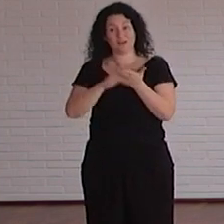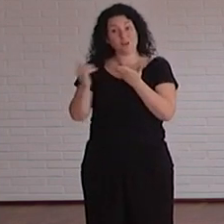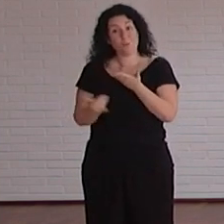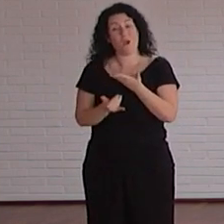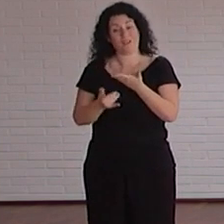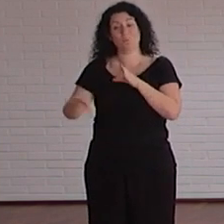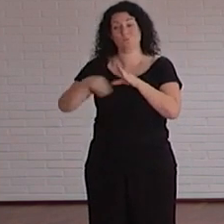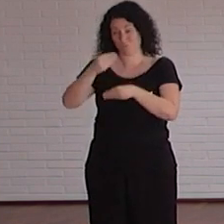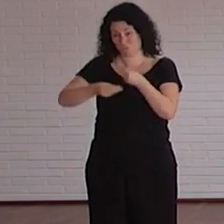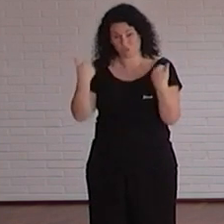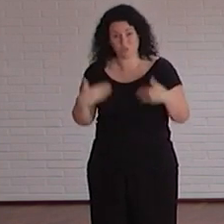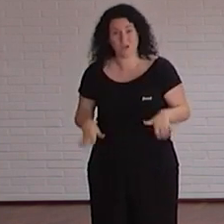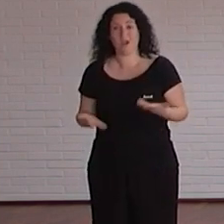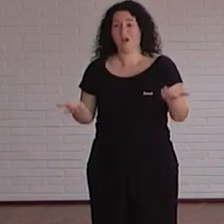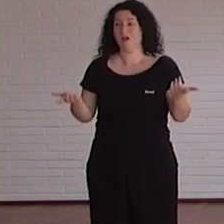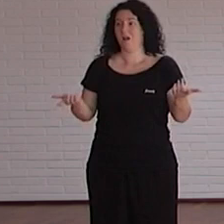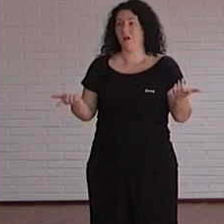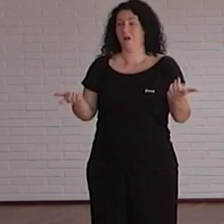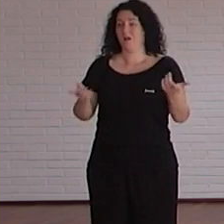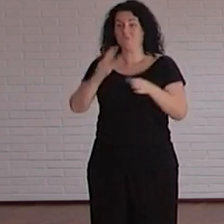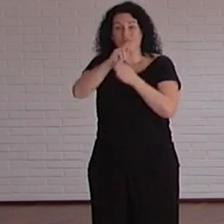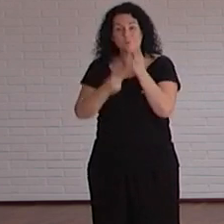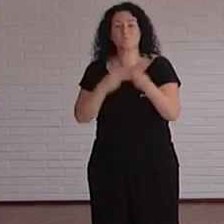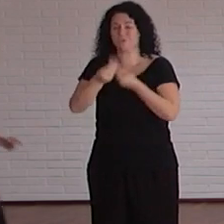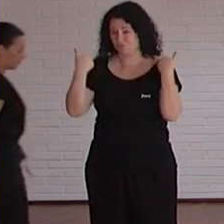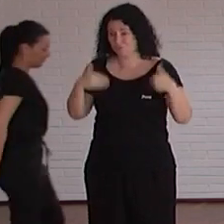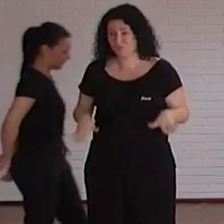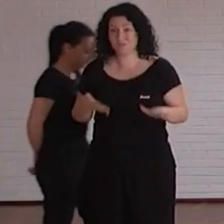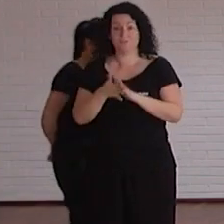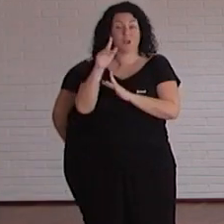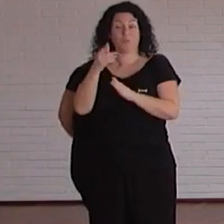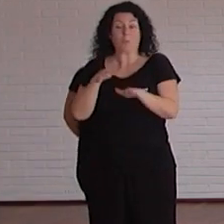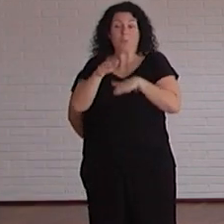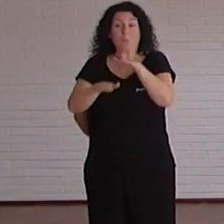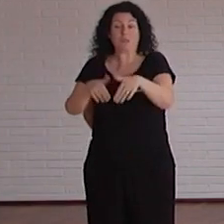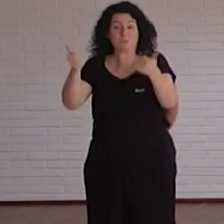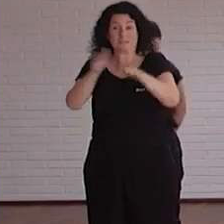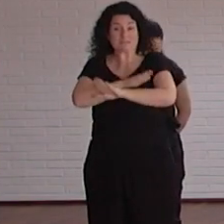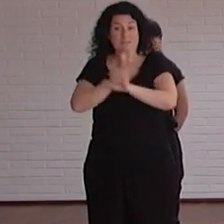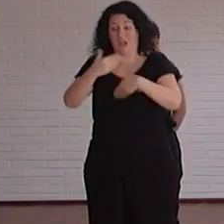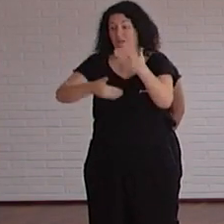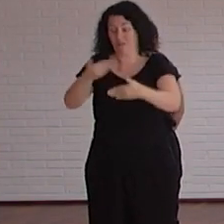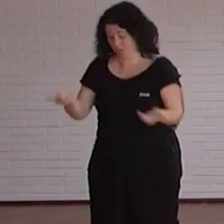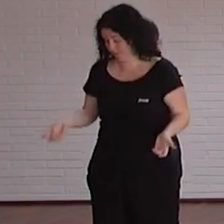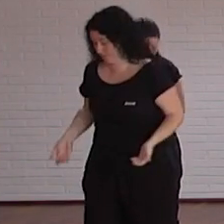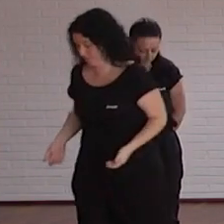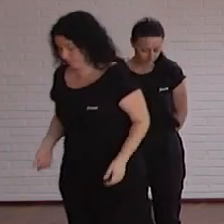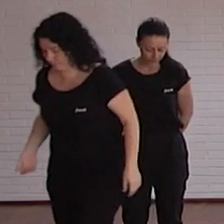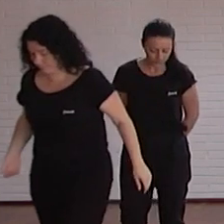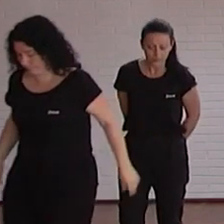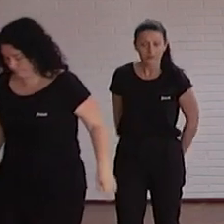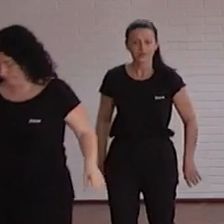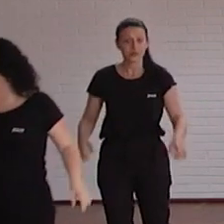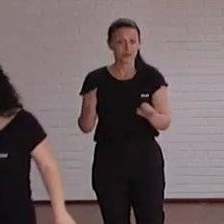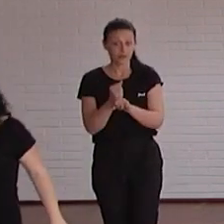inclusivo lo hicimos con el bilingüismo pues es un paso más y yo creo que no es más que seguir avanzando ¿qué es más